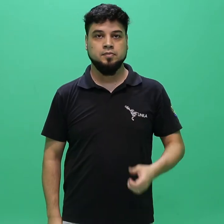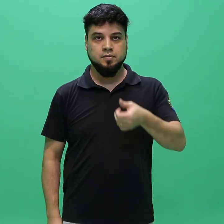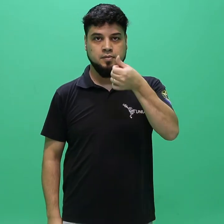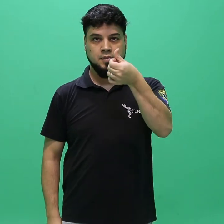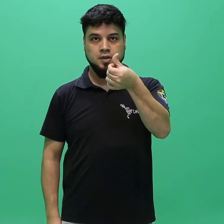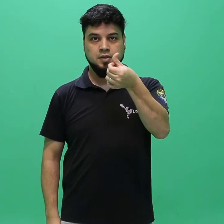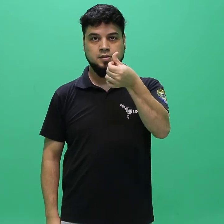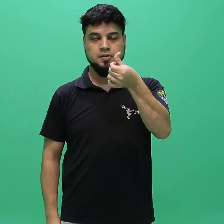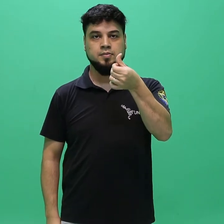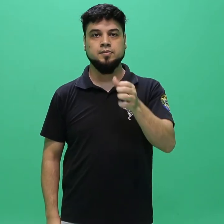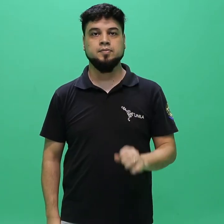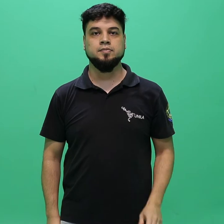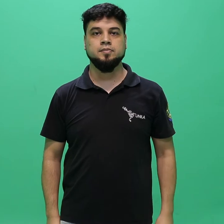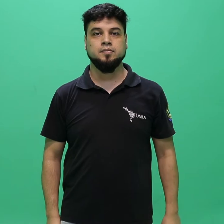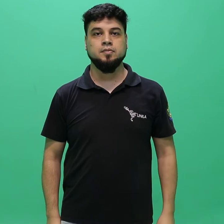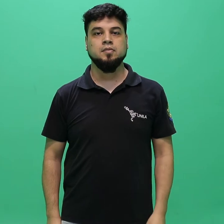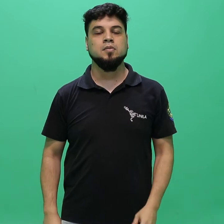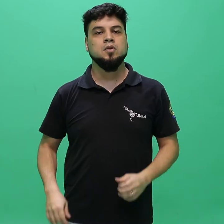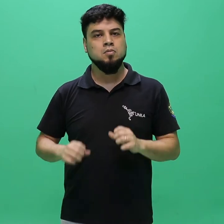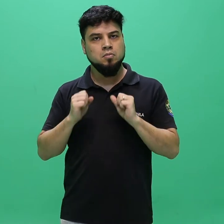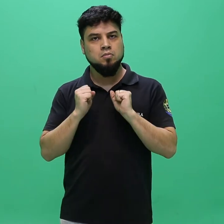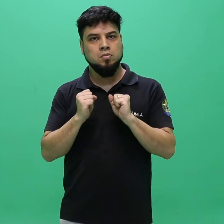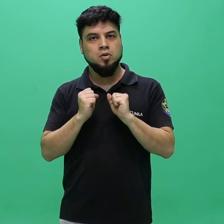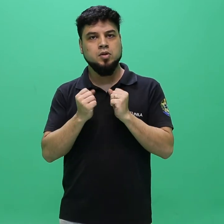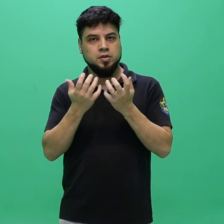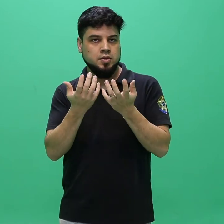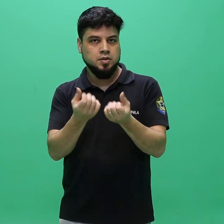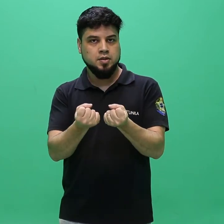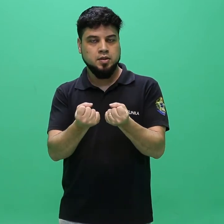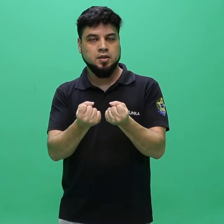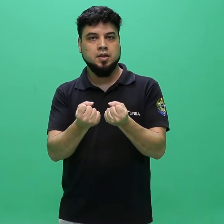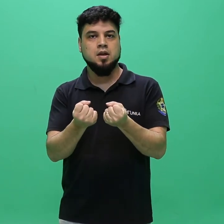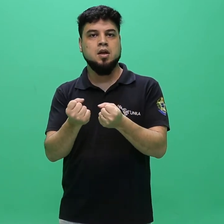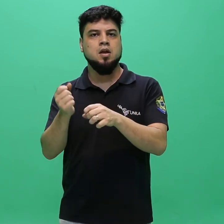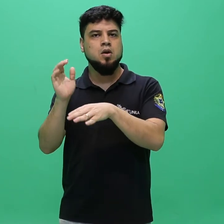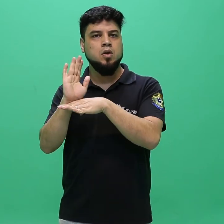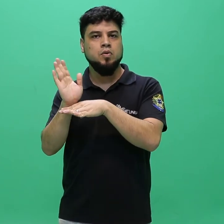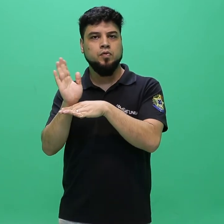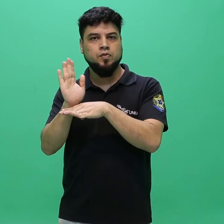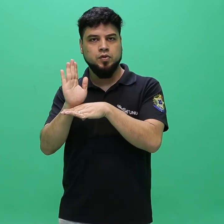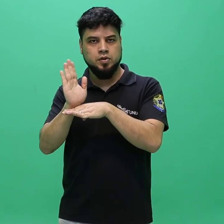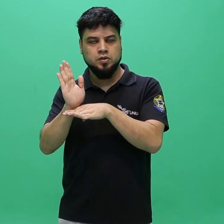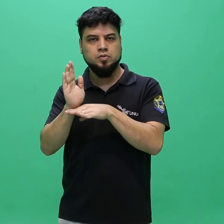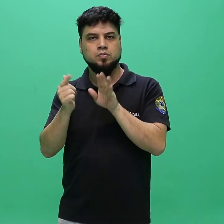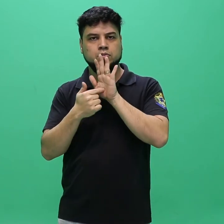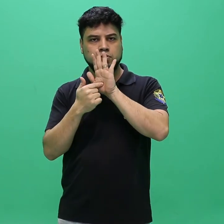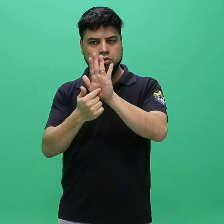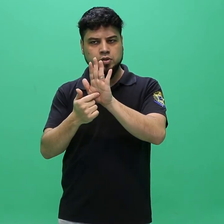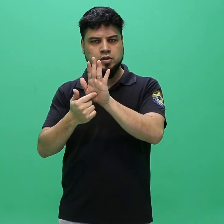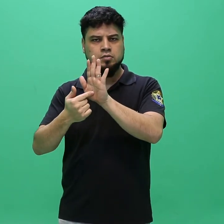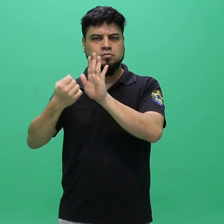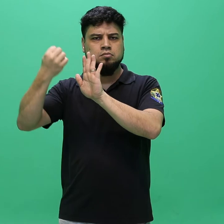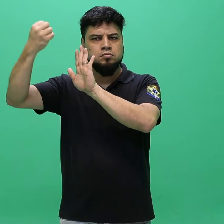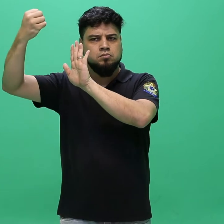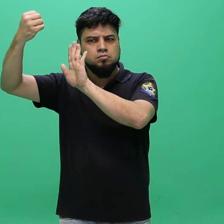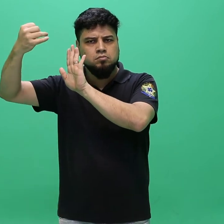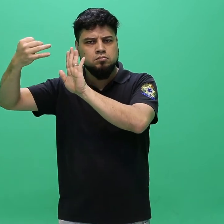6.6. Vídeo com as especificações técnicas, descritas no anexo 3,